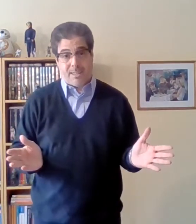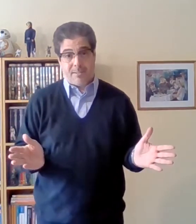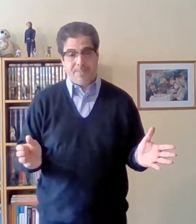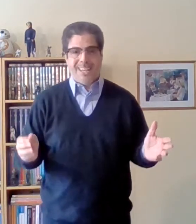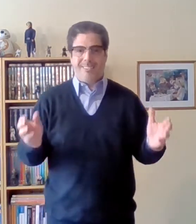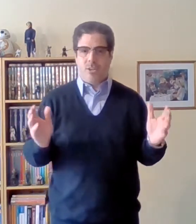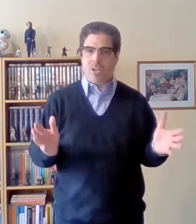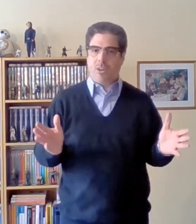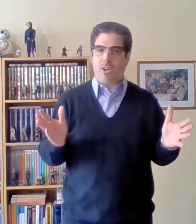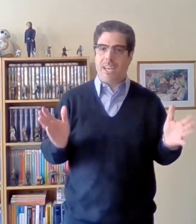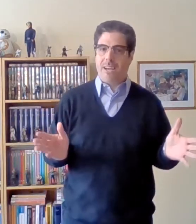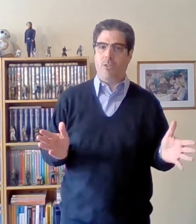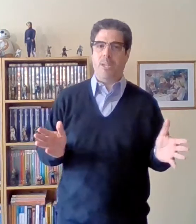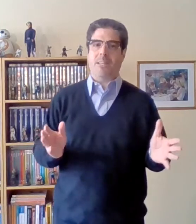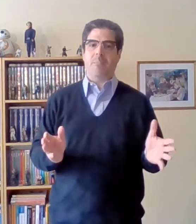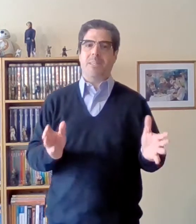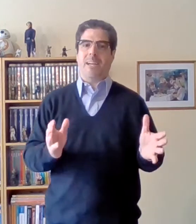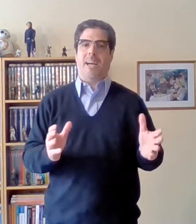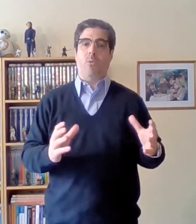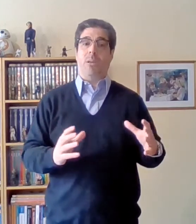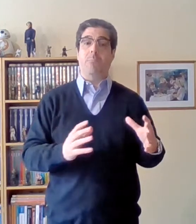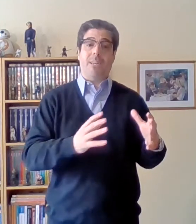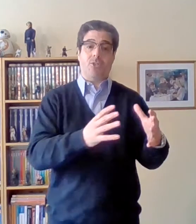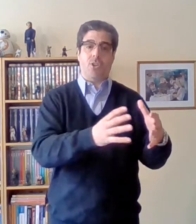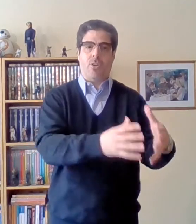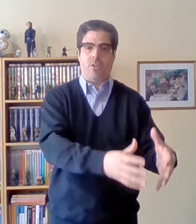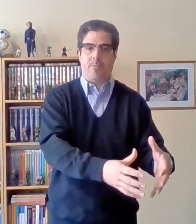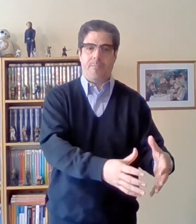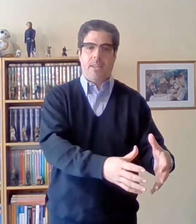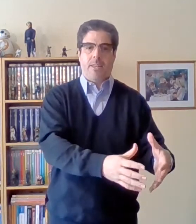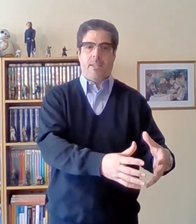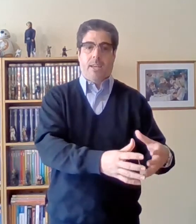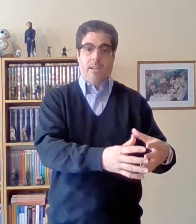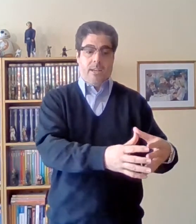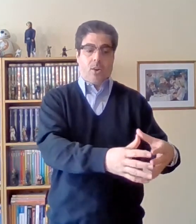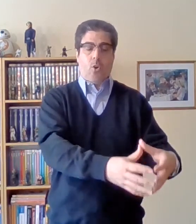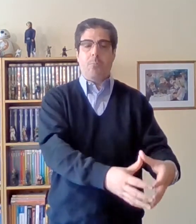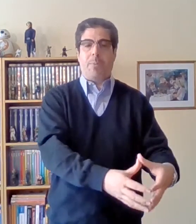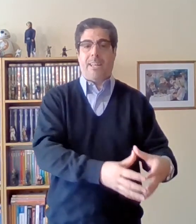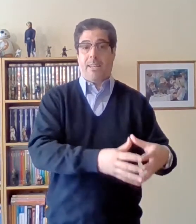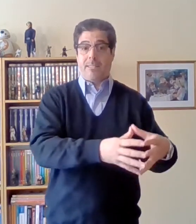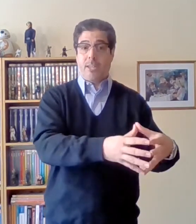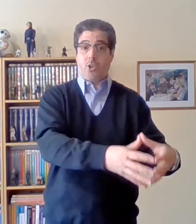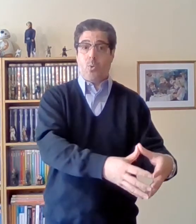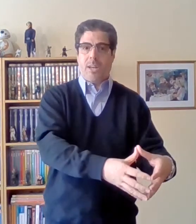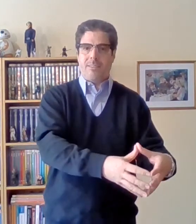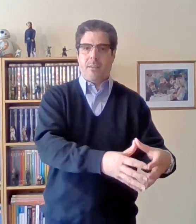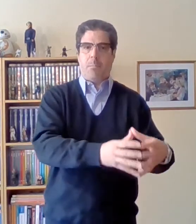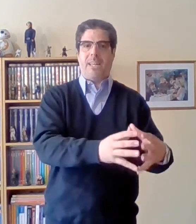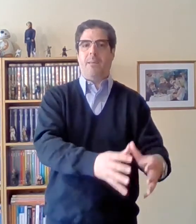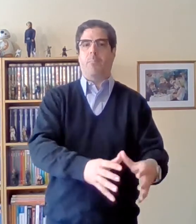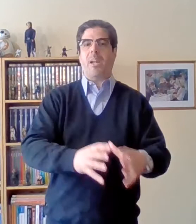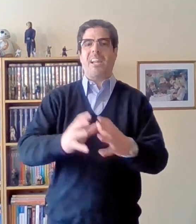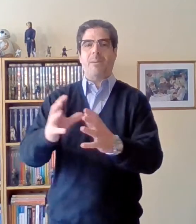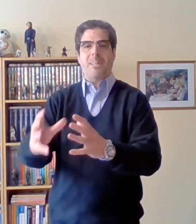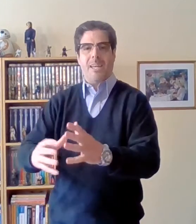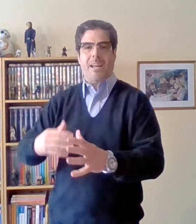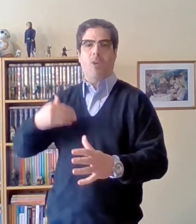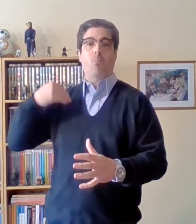sino que lo que hago directamente acá hago una inversión en compra de aceitunas para después revenderlas a un